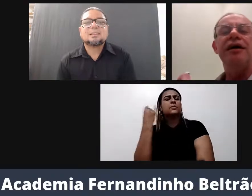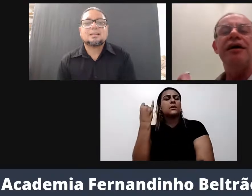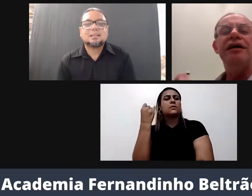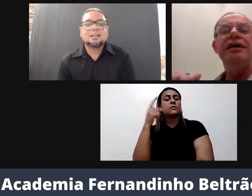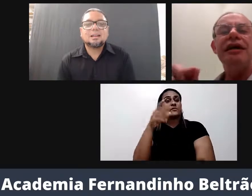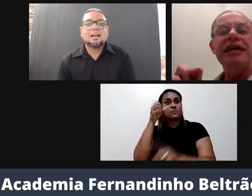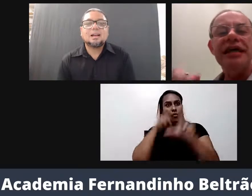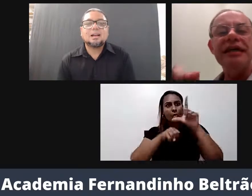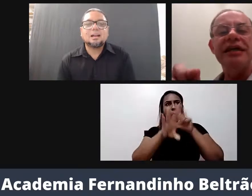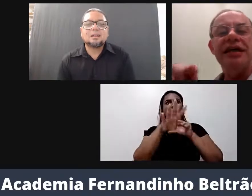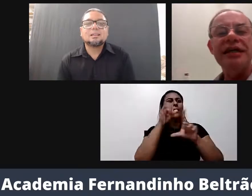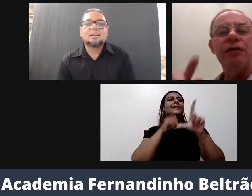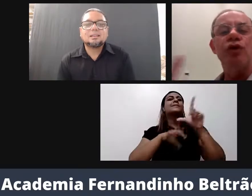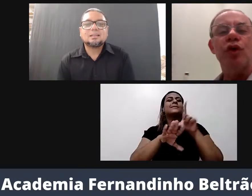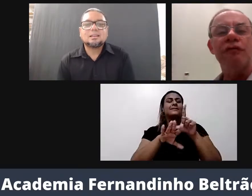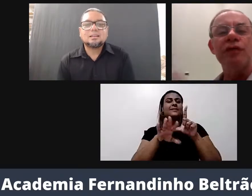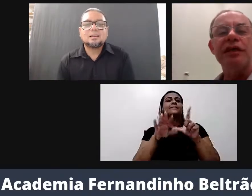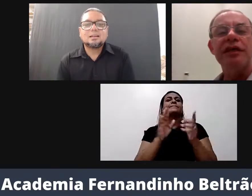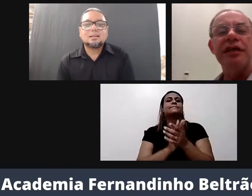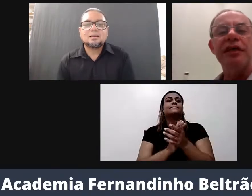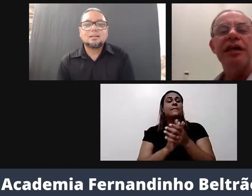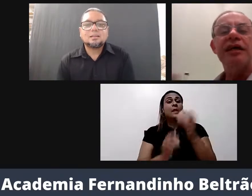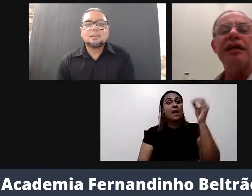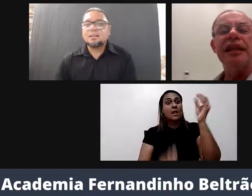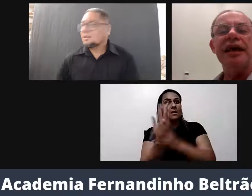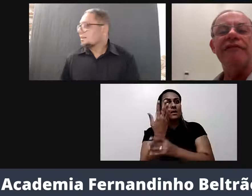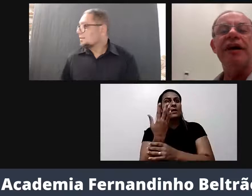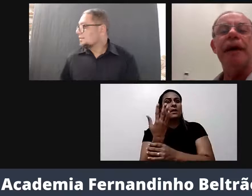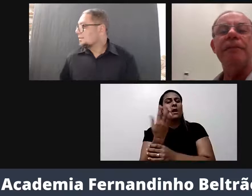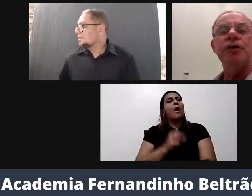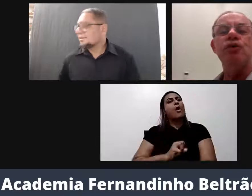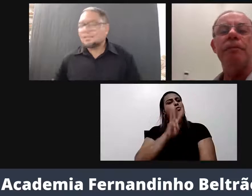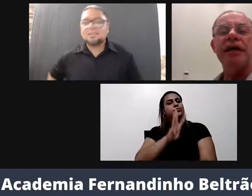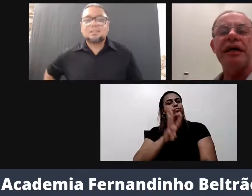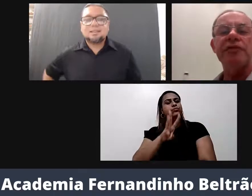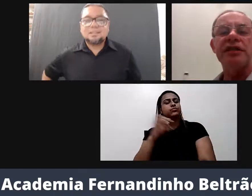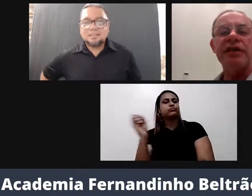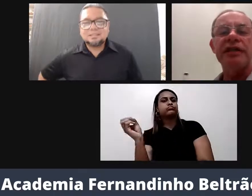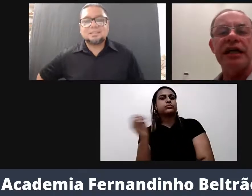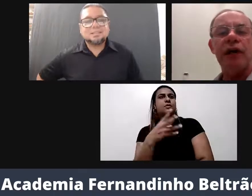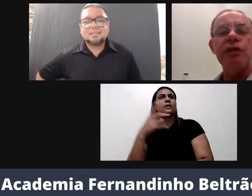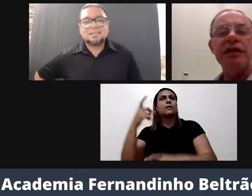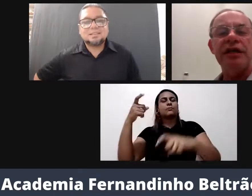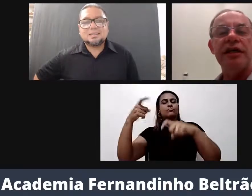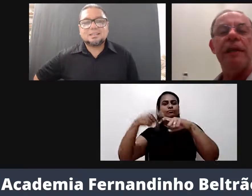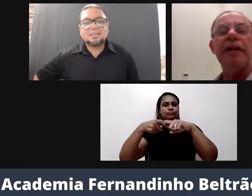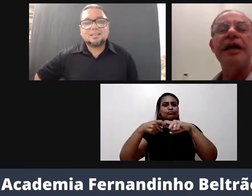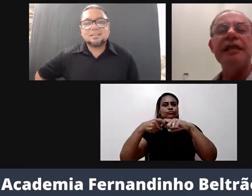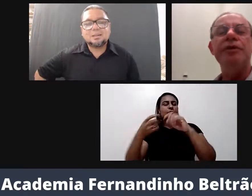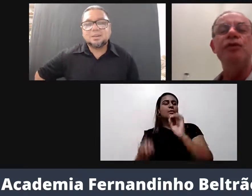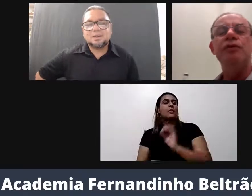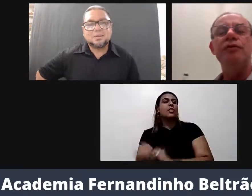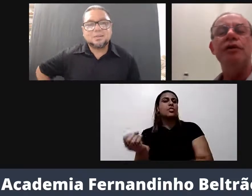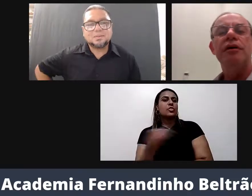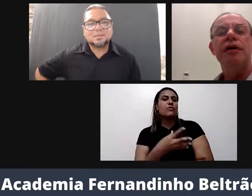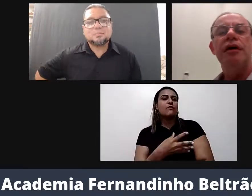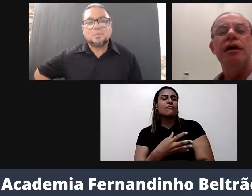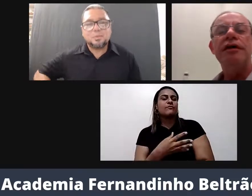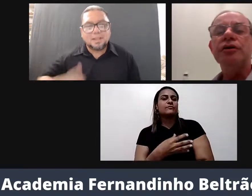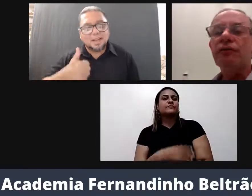E aí ele cria um novo link que leva a pessoa para quem você vai indicar o link para aquele minuto. Isso